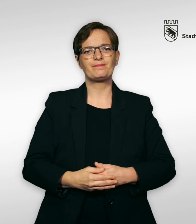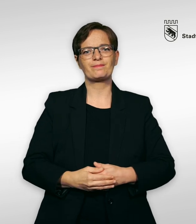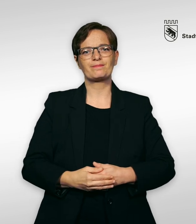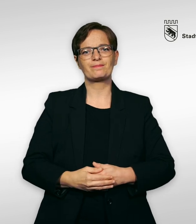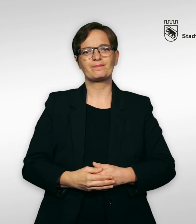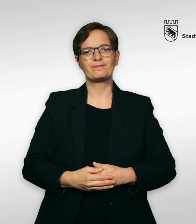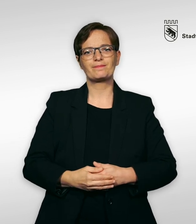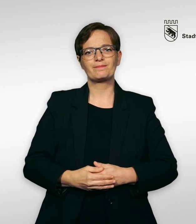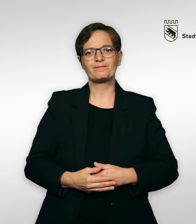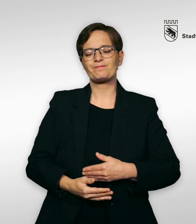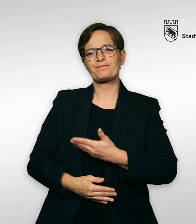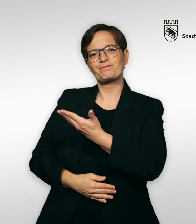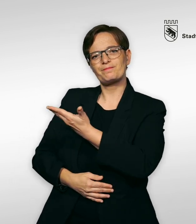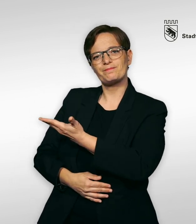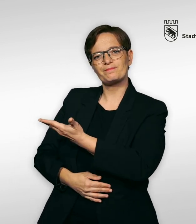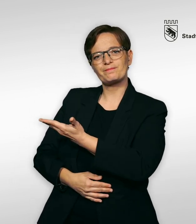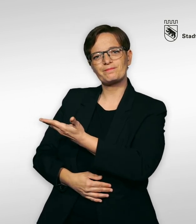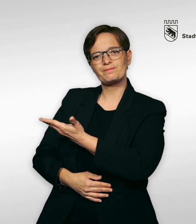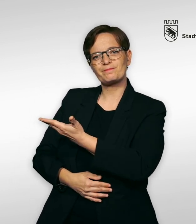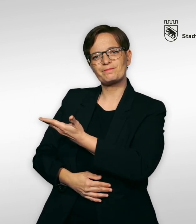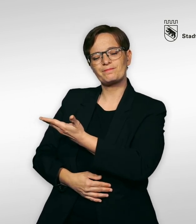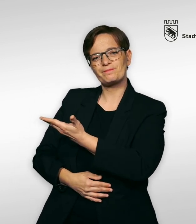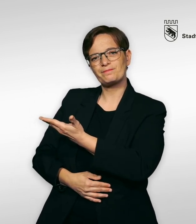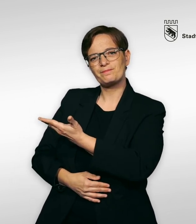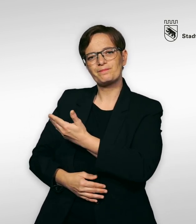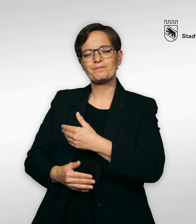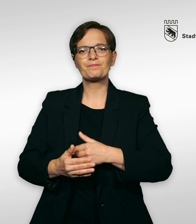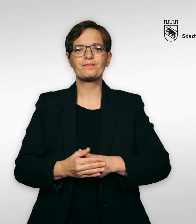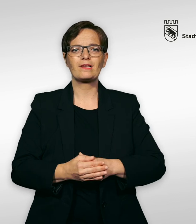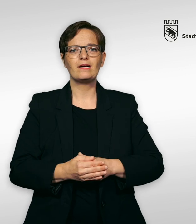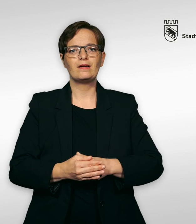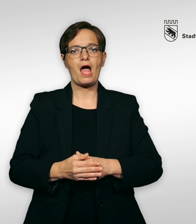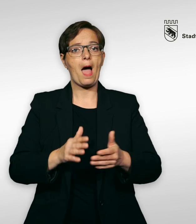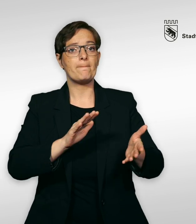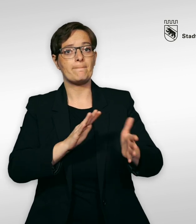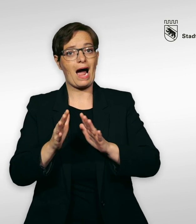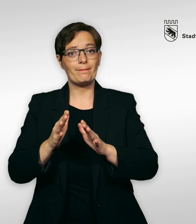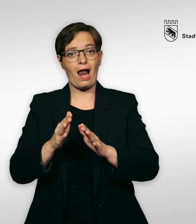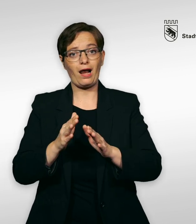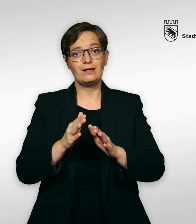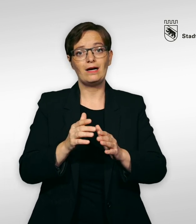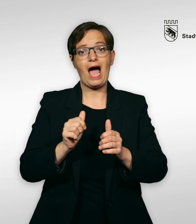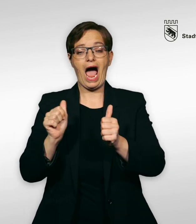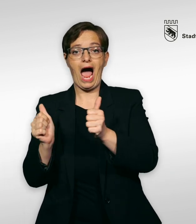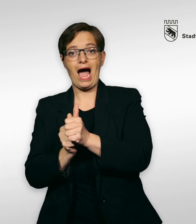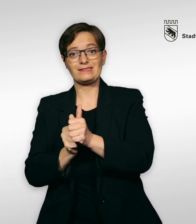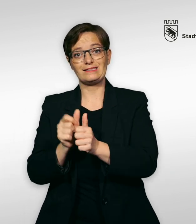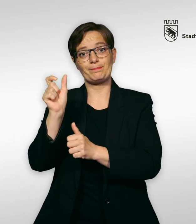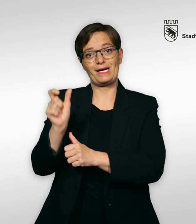Piktogramm Assistenzperson, eine Frau neben einem Jungen mit Hörgerät. Darunter ist das Piktogramm durchgestrichen. Manchmal